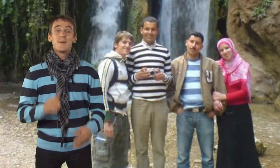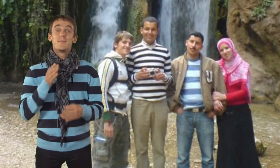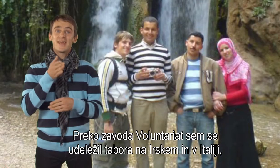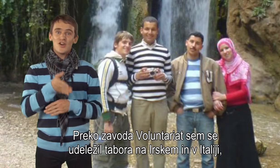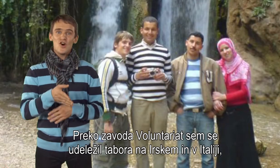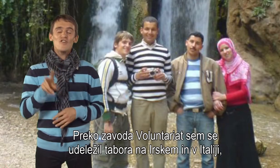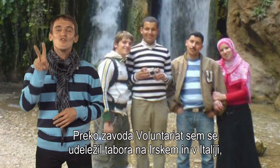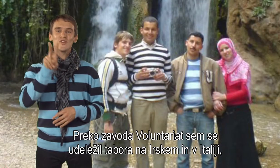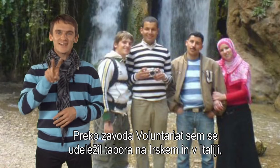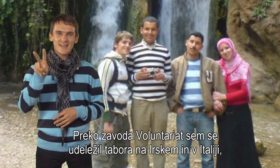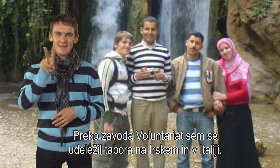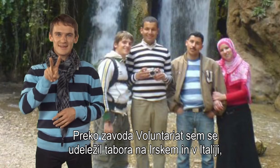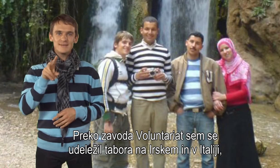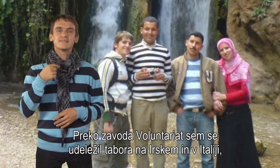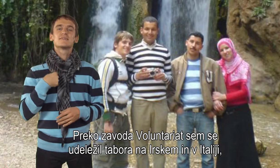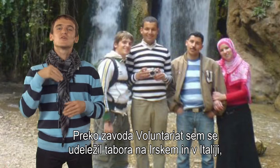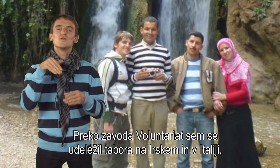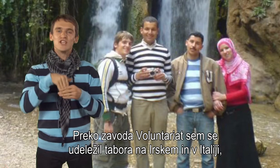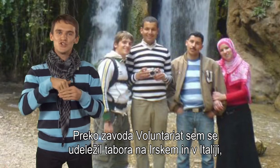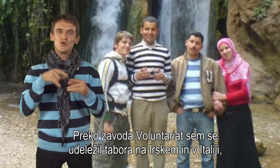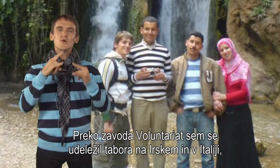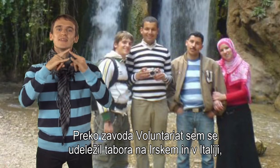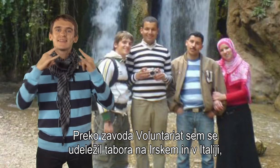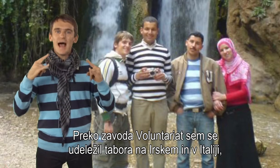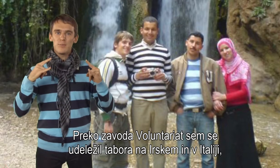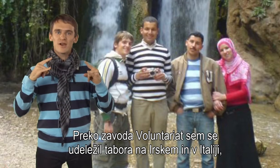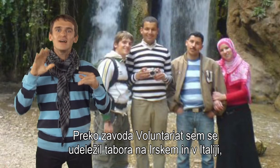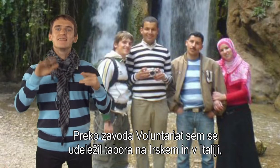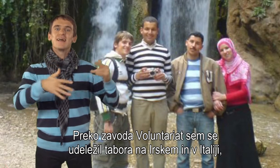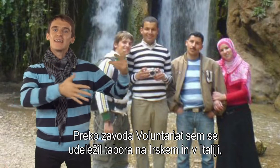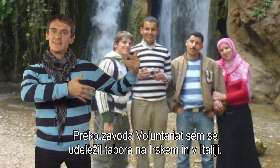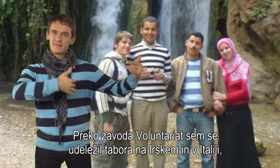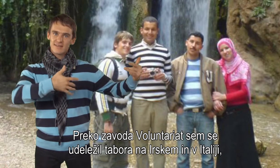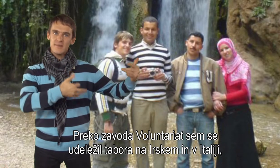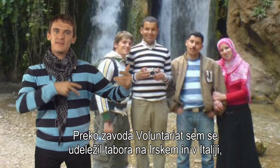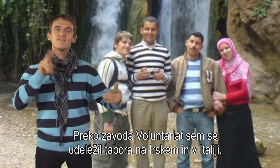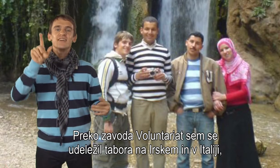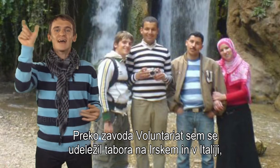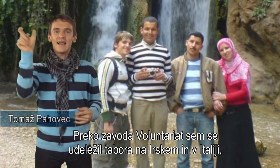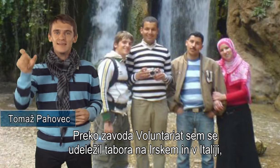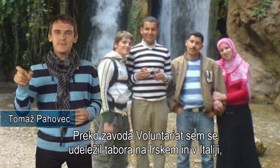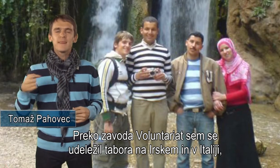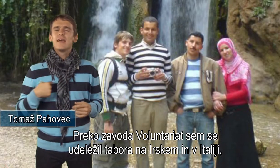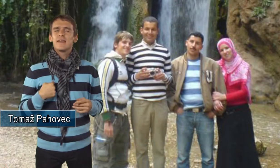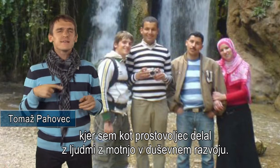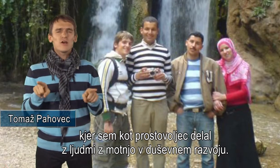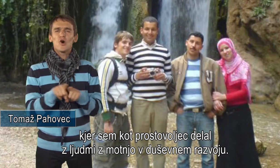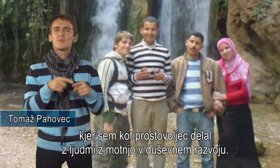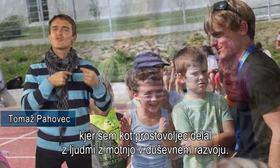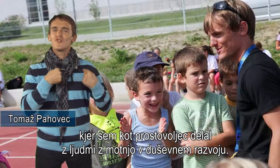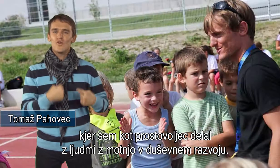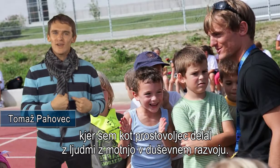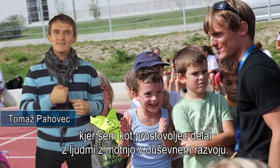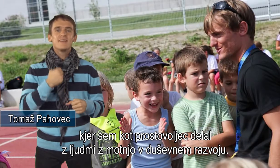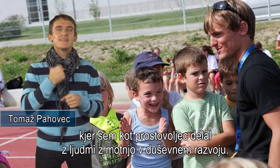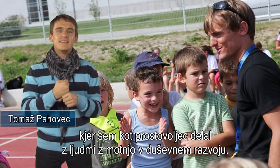Preko voluntarjata sem se vdeležil tabora na Irskem in v Italiji, kjer sem kot